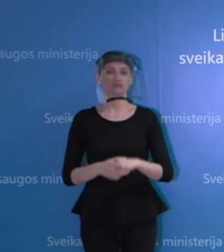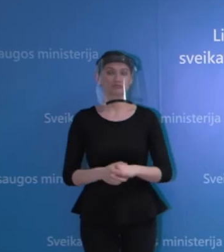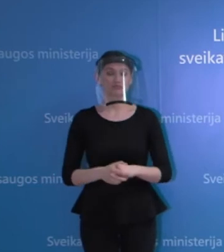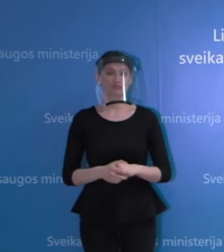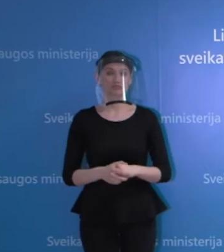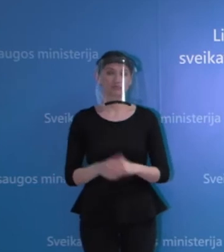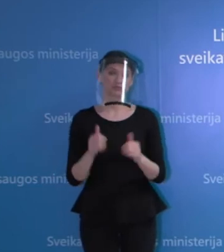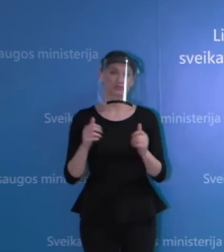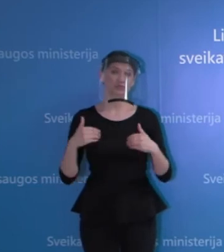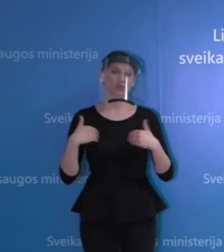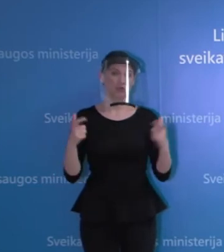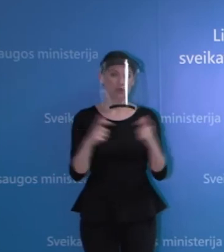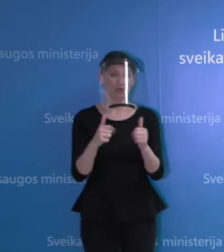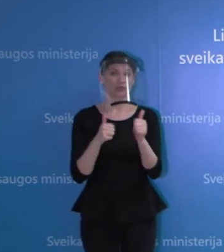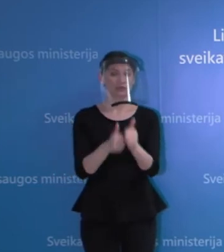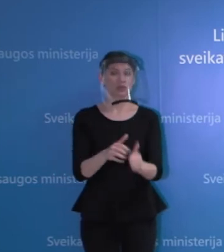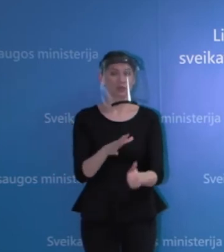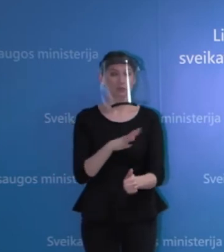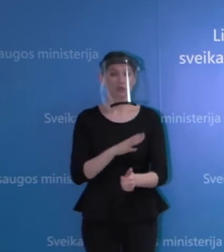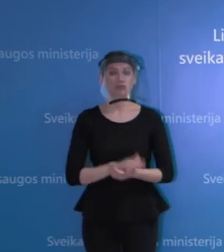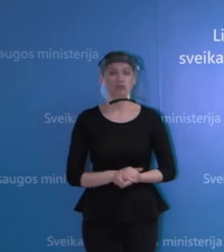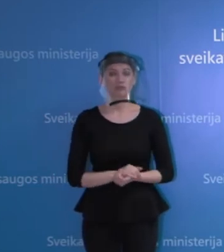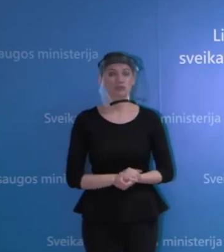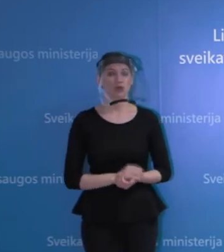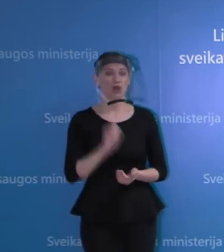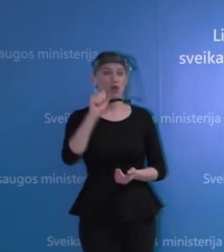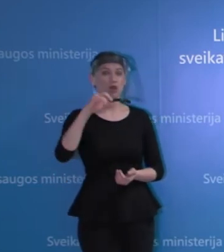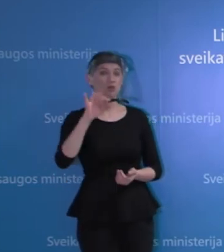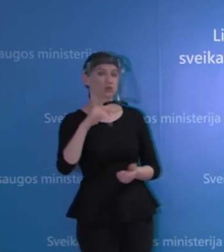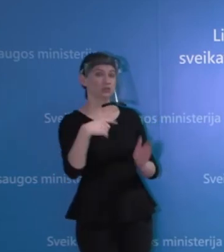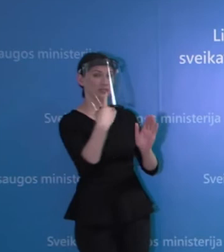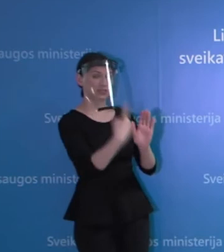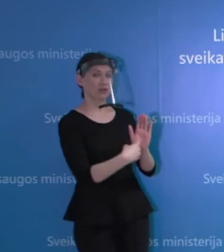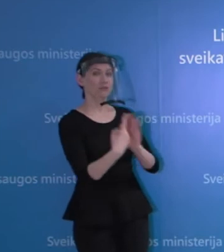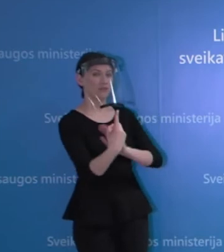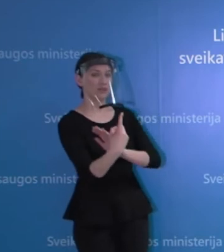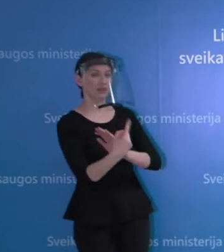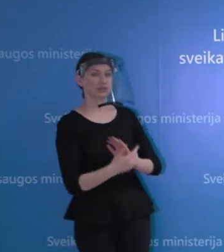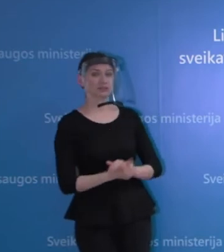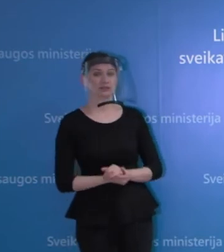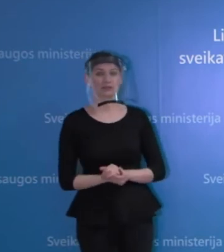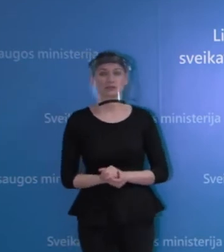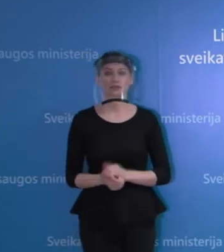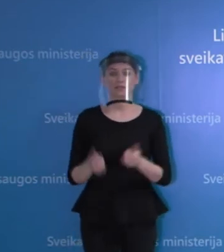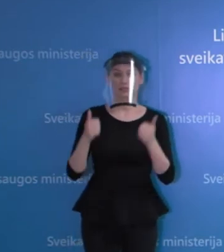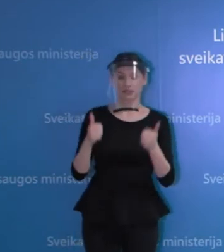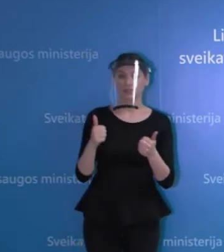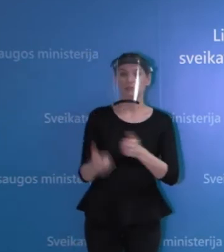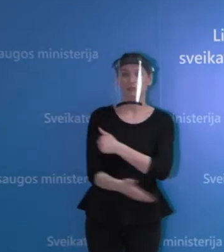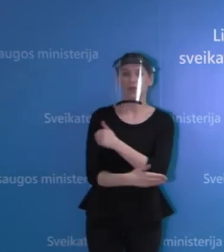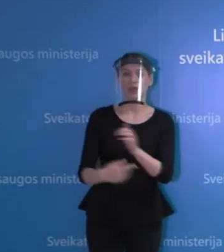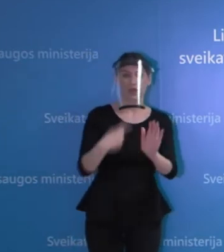taip atvirtina. Augustai, dar tada vienas klausimas iš jūsų redakcijos, nes laikas senka. Tai,